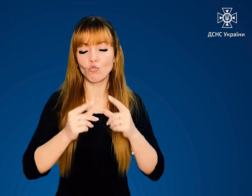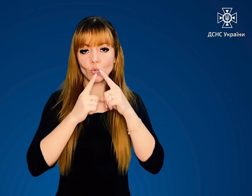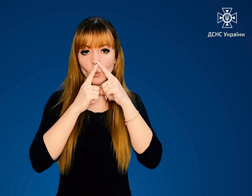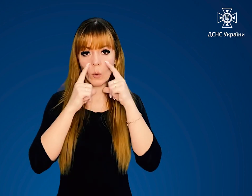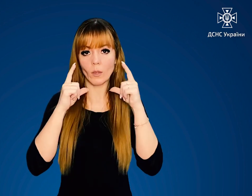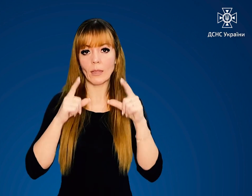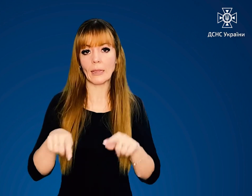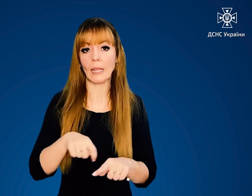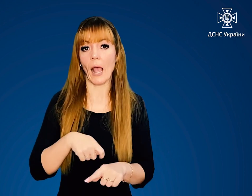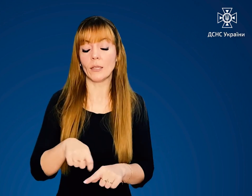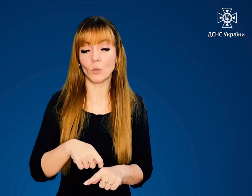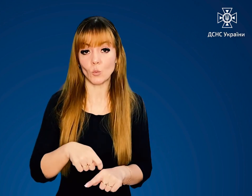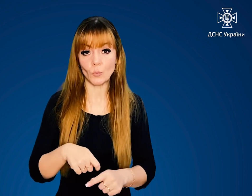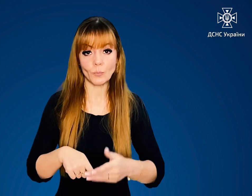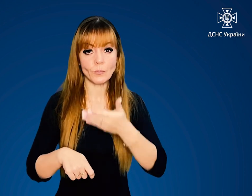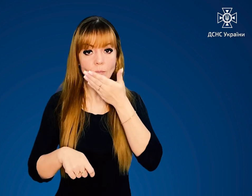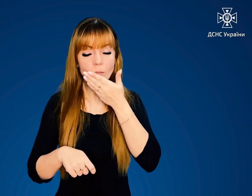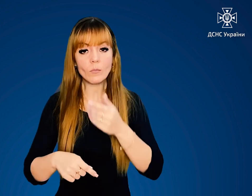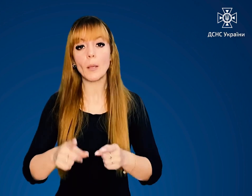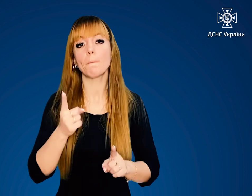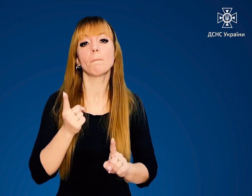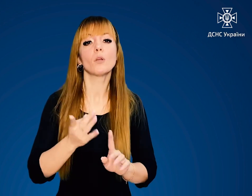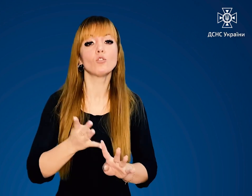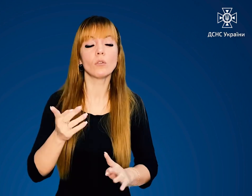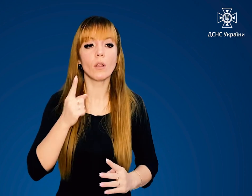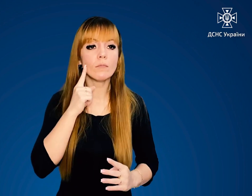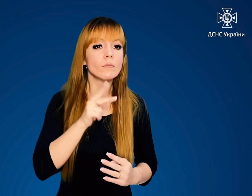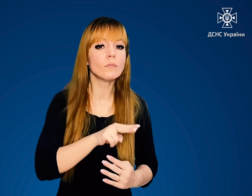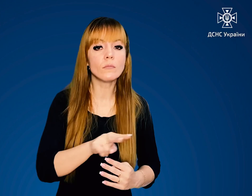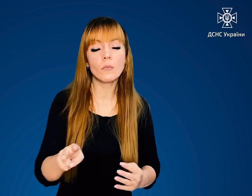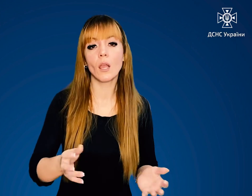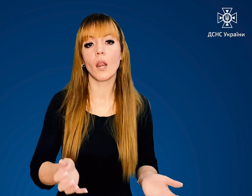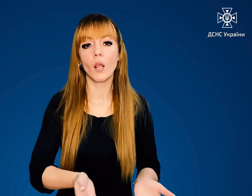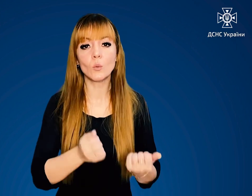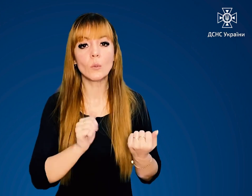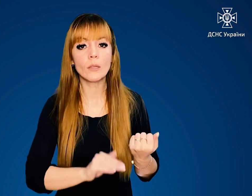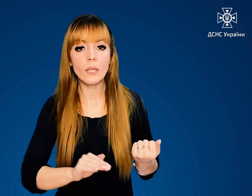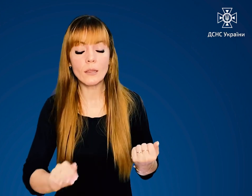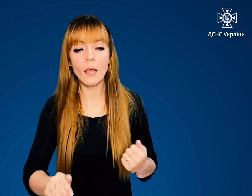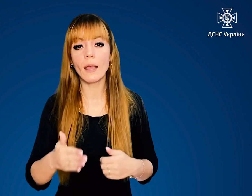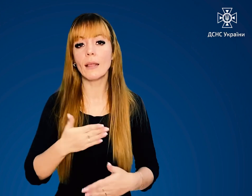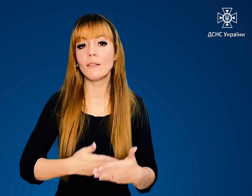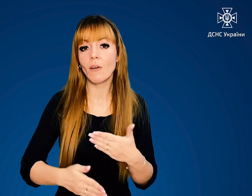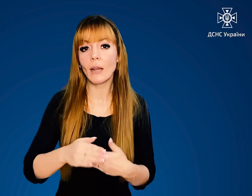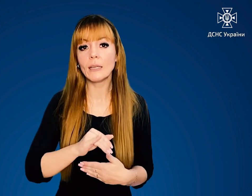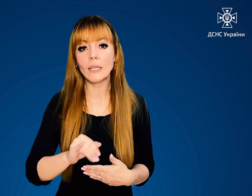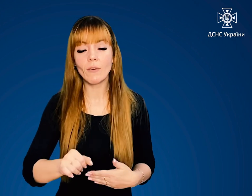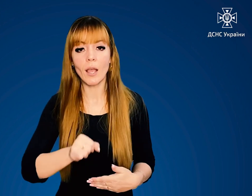тканину. У першу чергу рятуйте дітей, інвалідів та літніх людей.